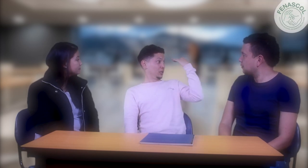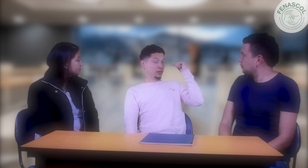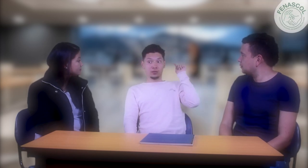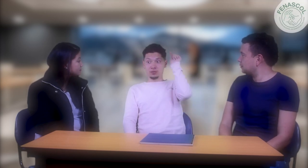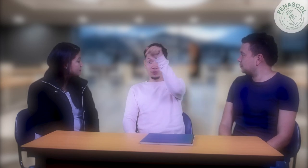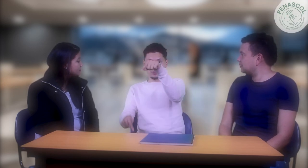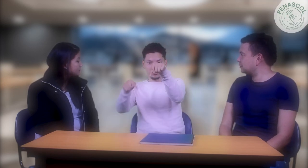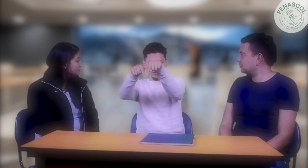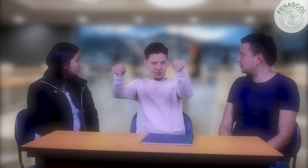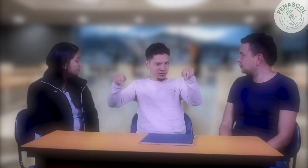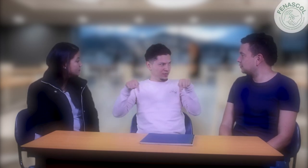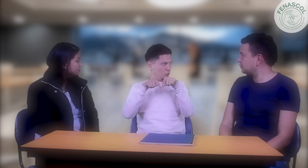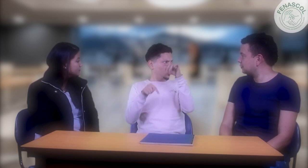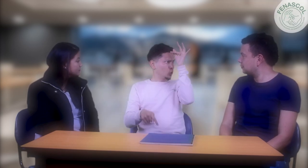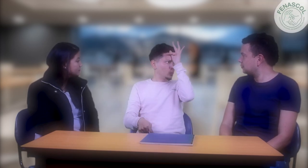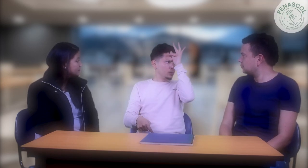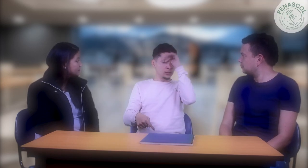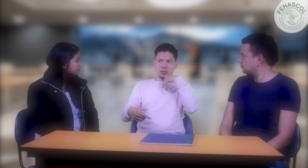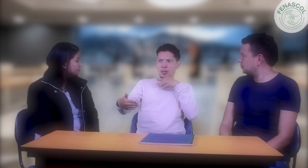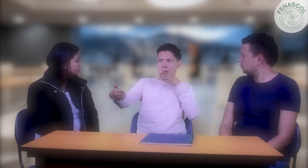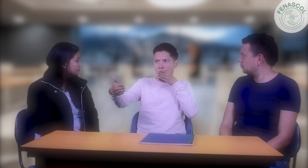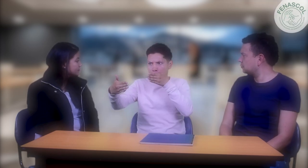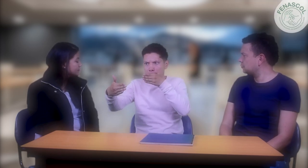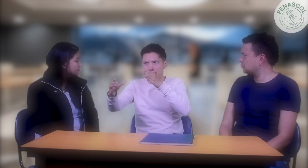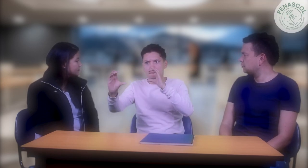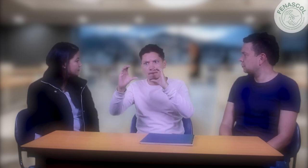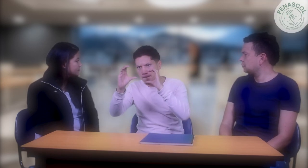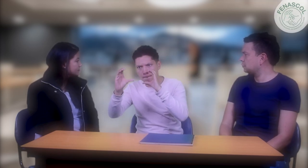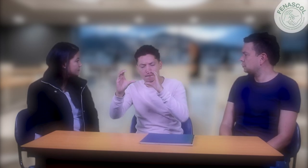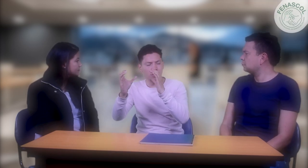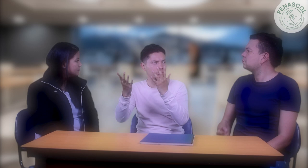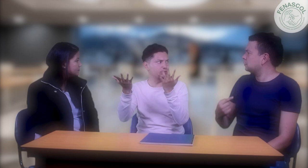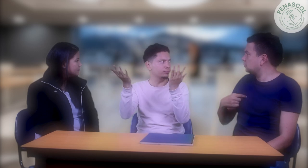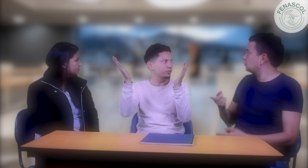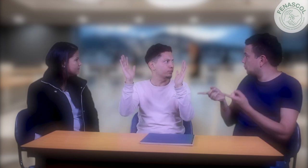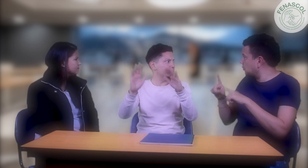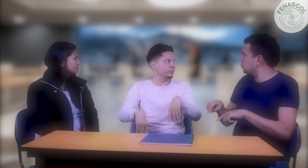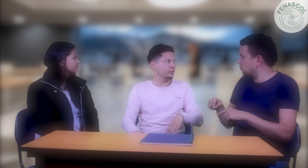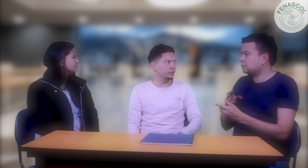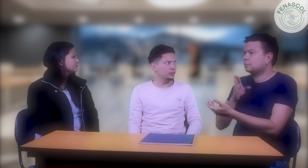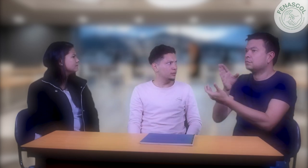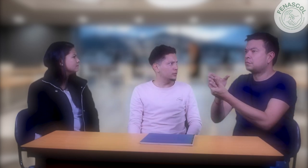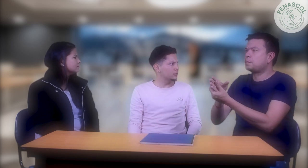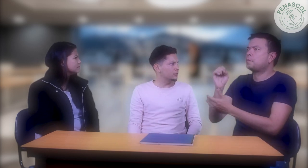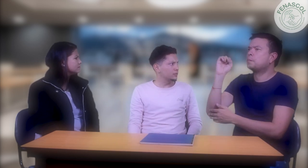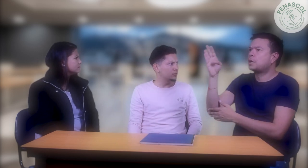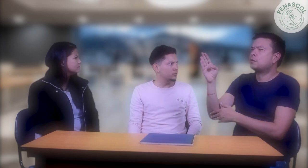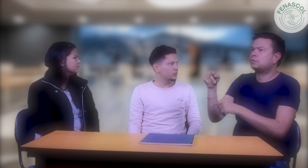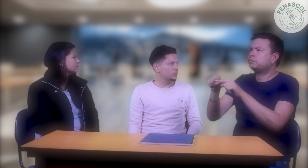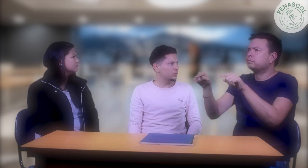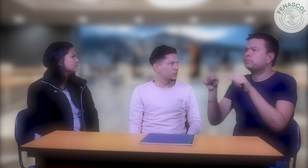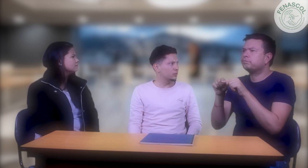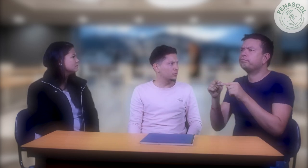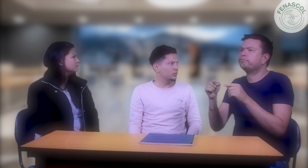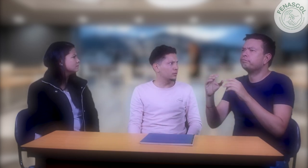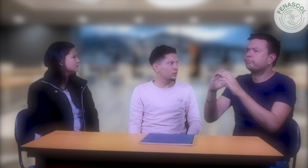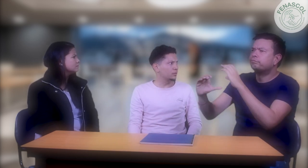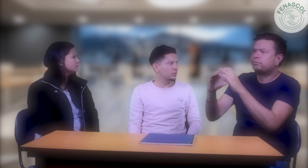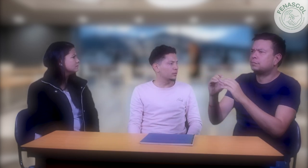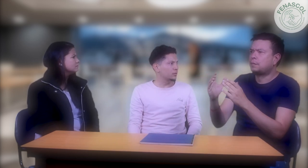Imagínense, cuando fui al hospital encontré barreras de comunicación. Esta situación es terrible. Sí. A mí me pasó igual. Fui al